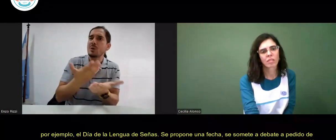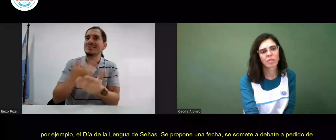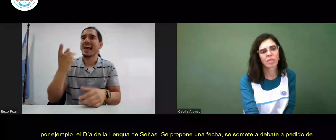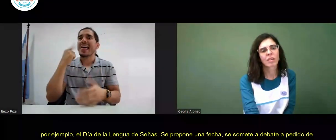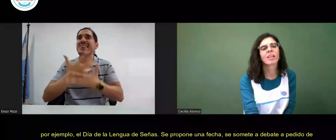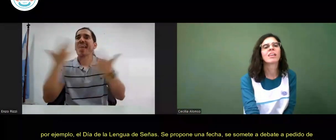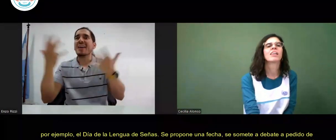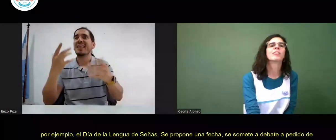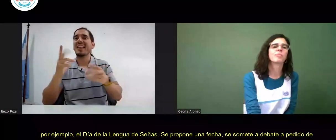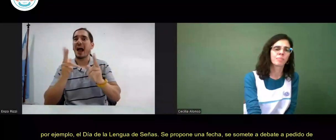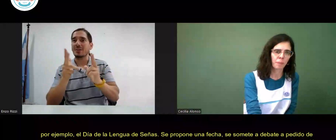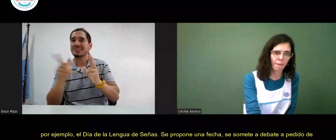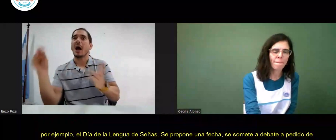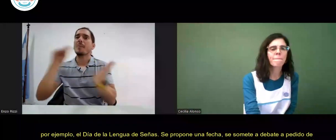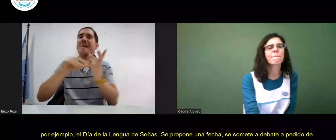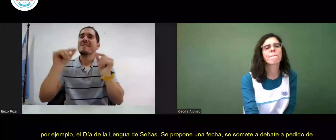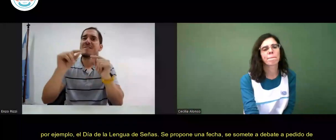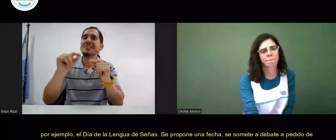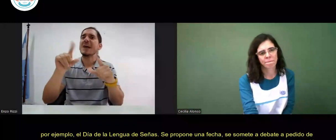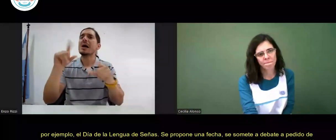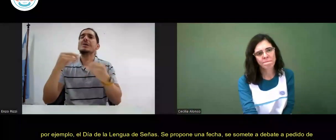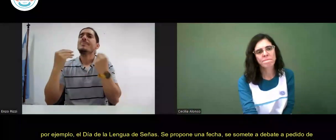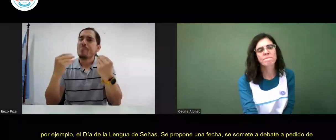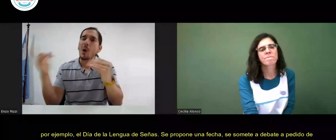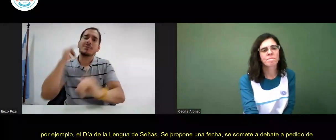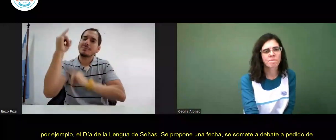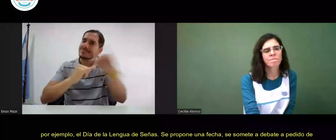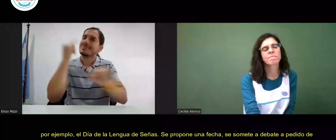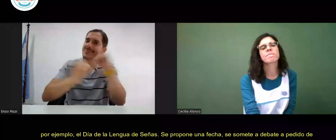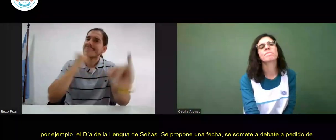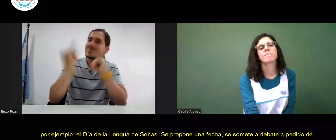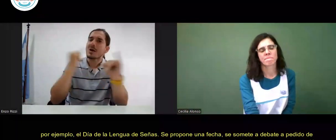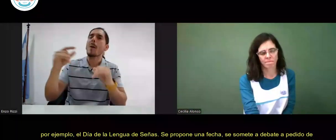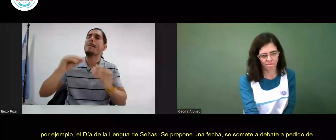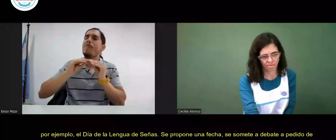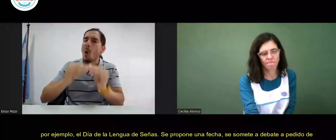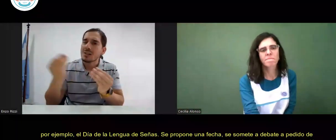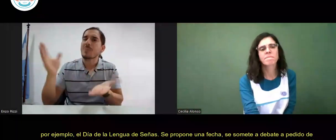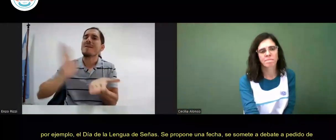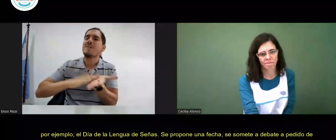propuesta se argumenta el porqué de la fecha